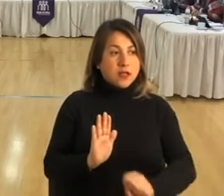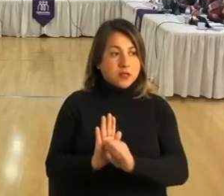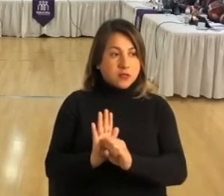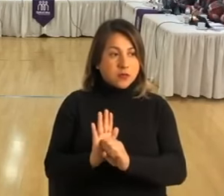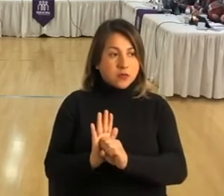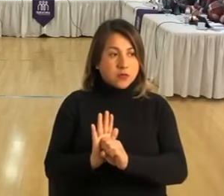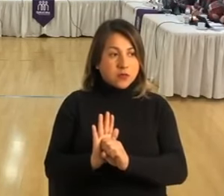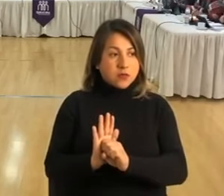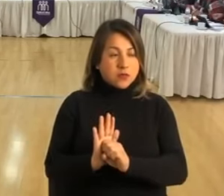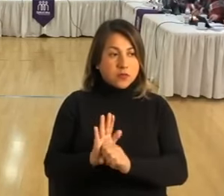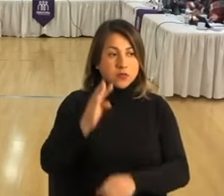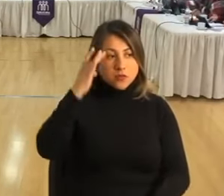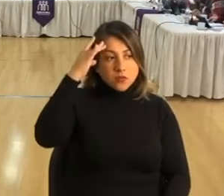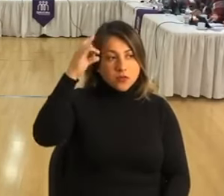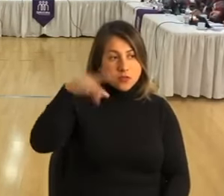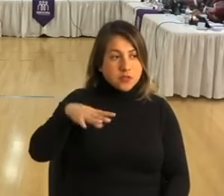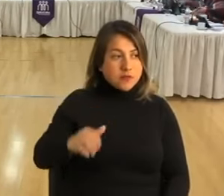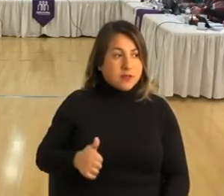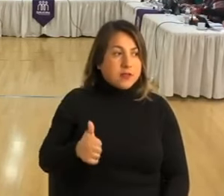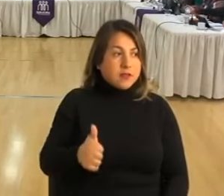No sé si lo maneja, director.